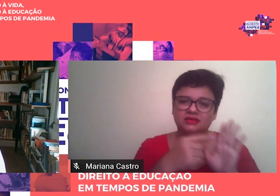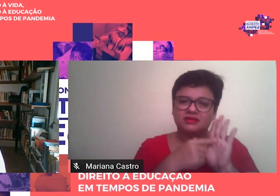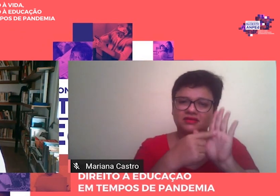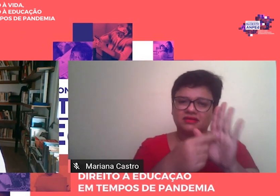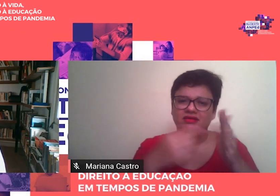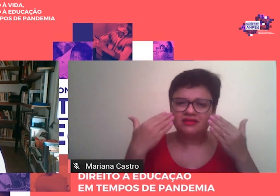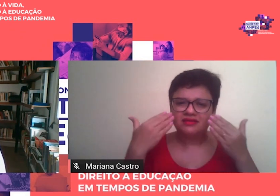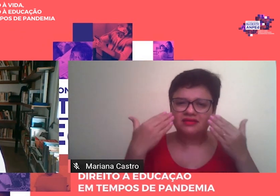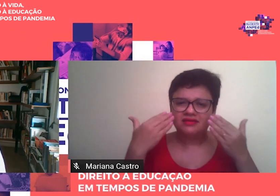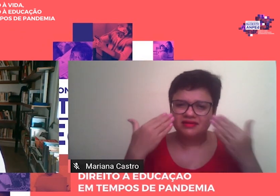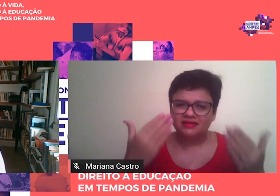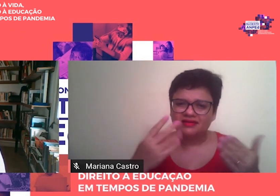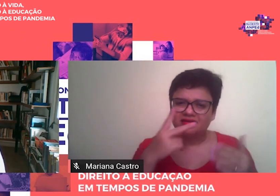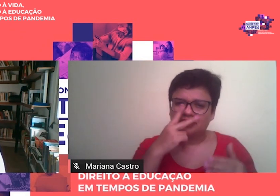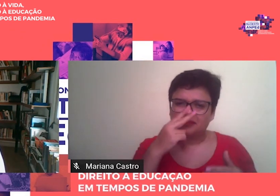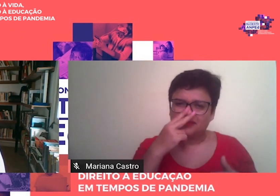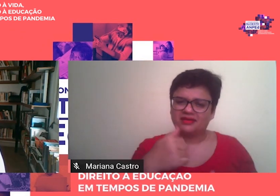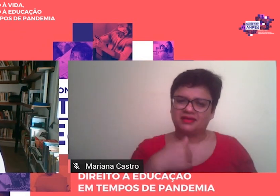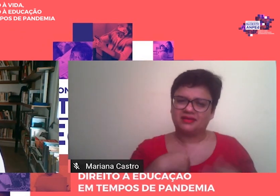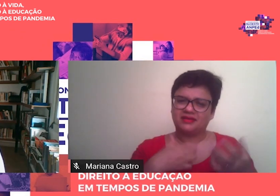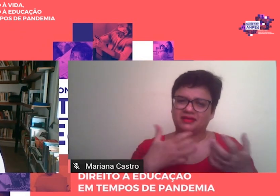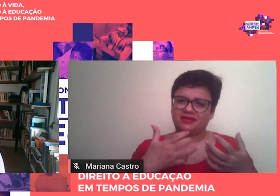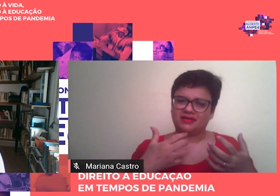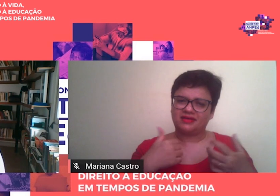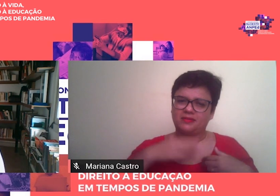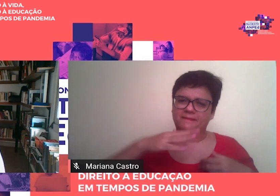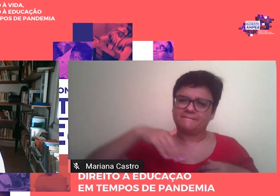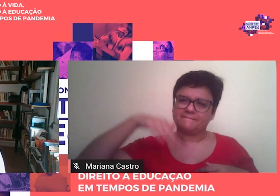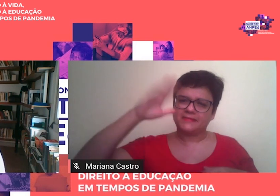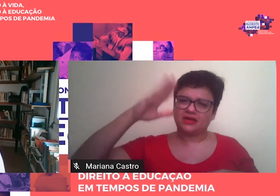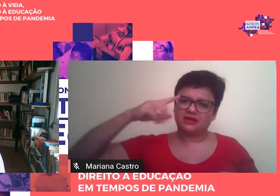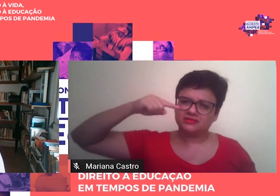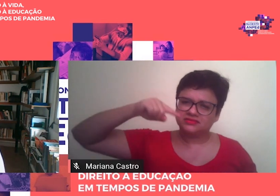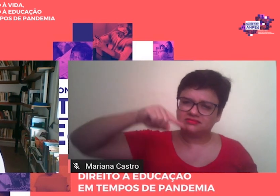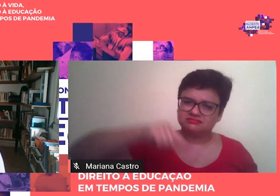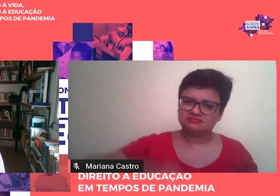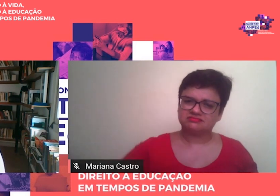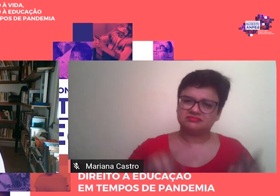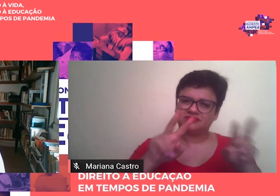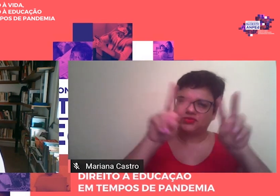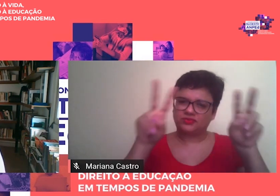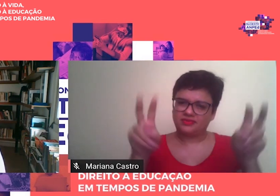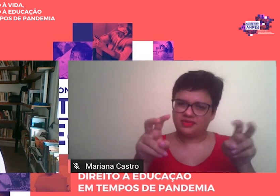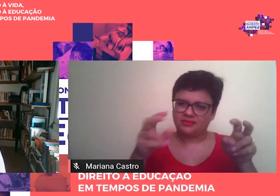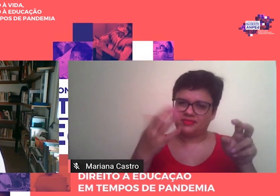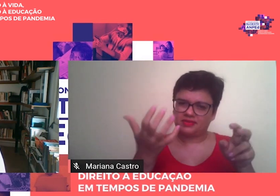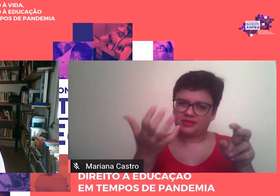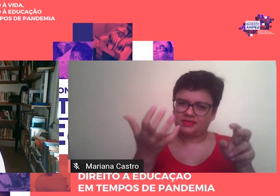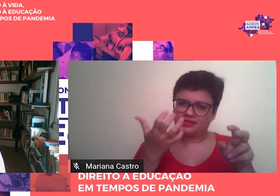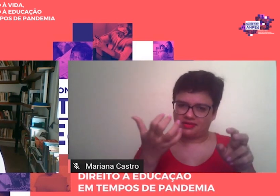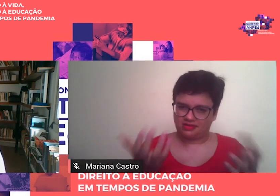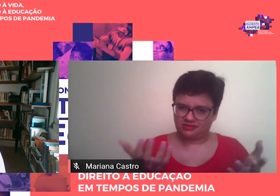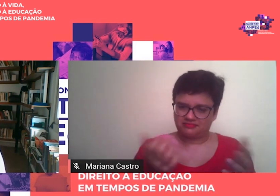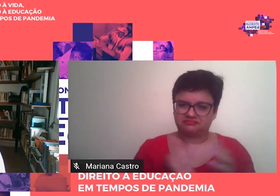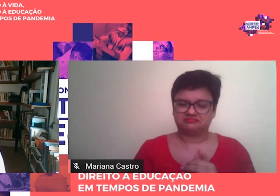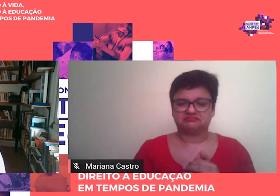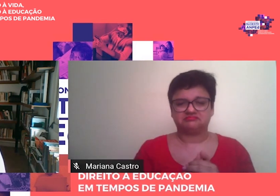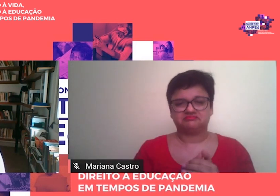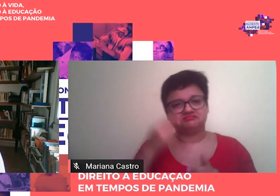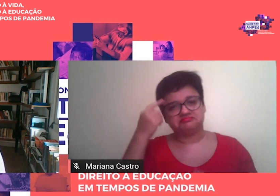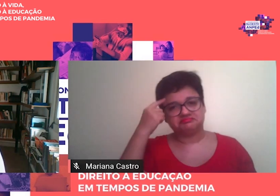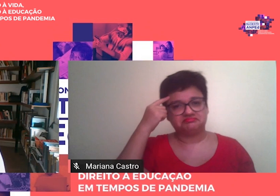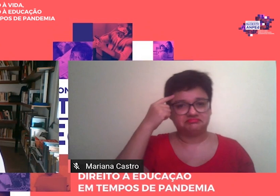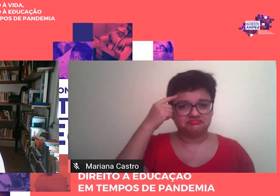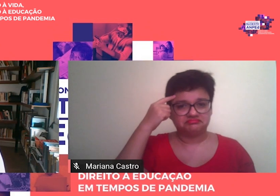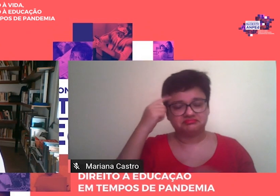espera de mim que trate de algum aspecto mais substantivo em relação ao tema do livro? Tal preocupação